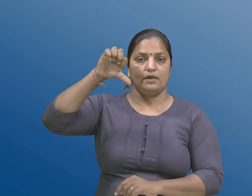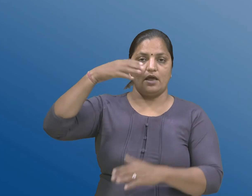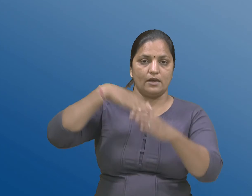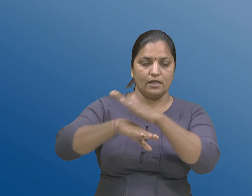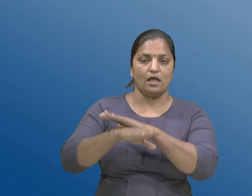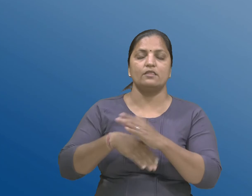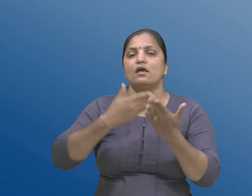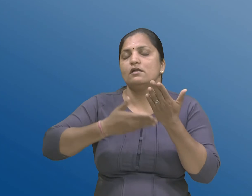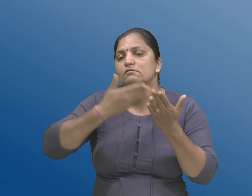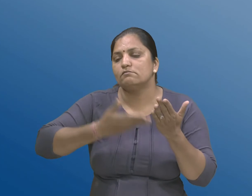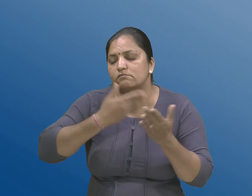अने निश्णा तोनी निम्णुक